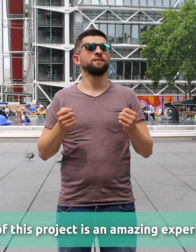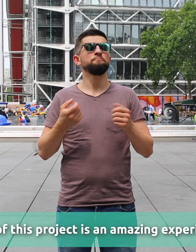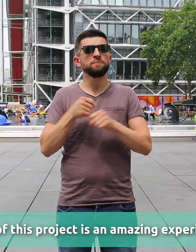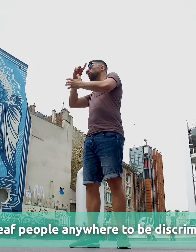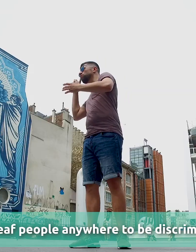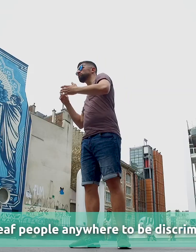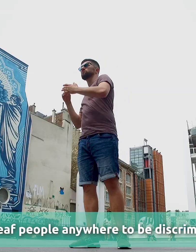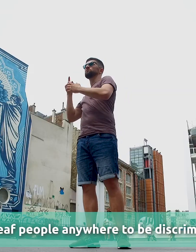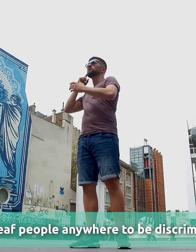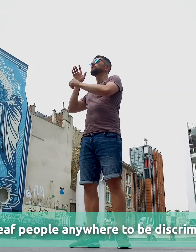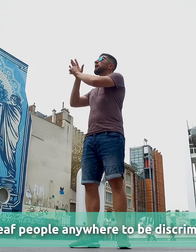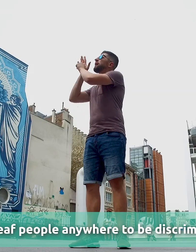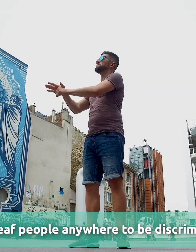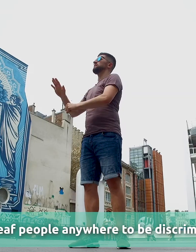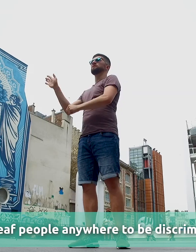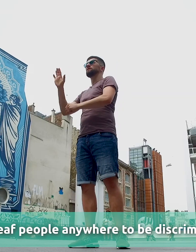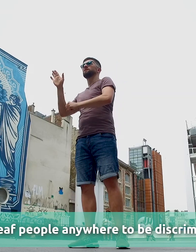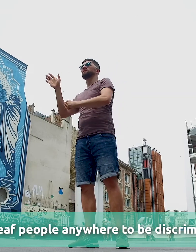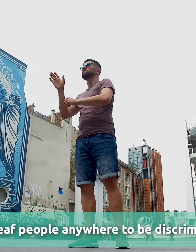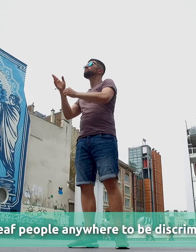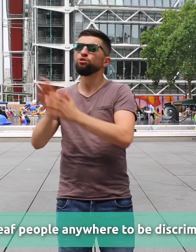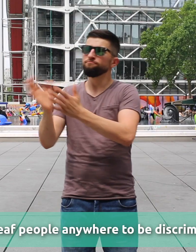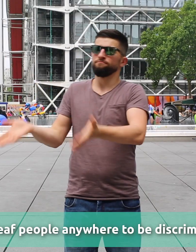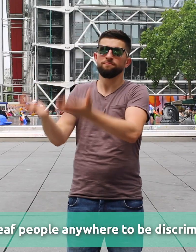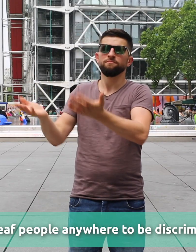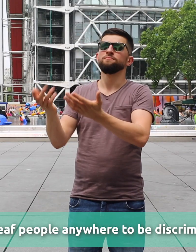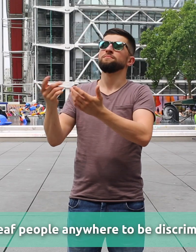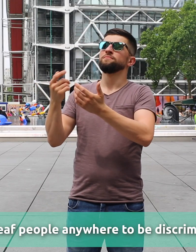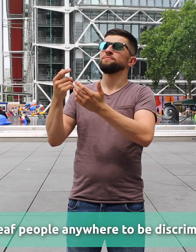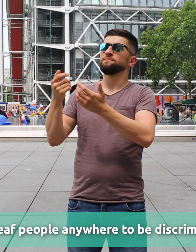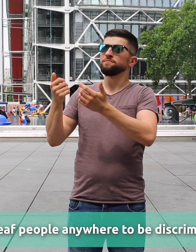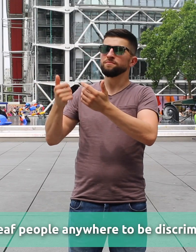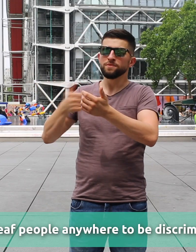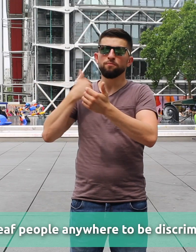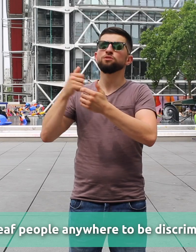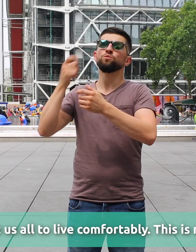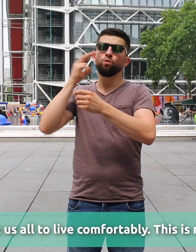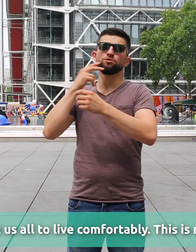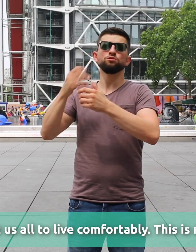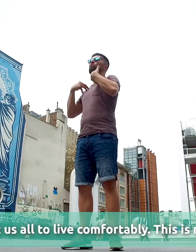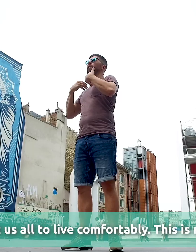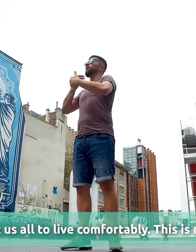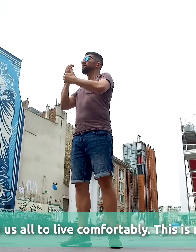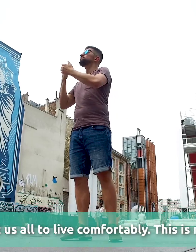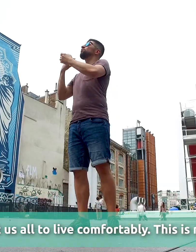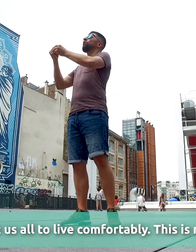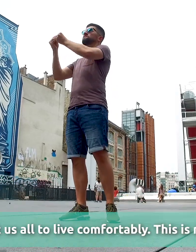Nie chciałbym, żeby środowisko Głuchych zostało dyskryminowane. I chciałbym, żeby nam się żyło dobrze.